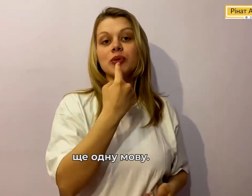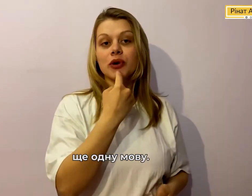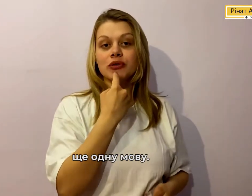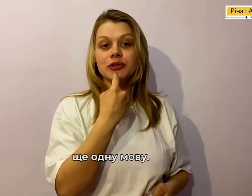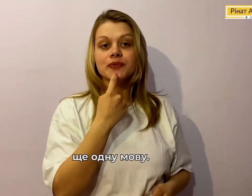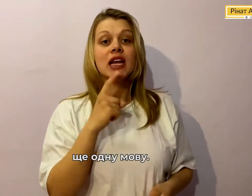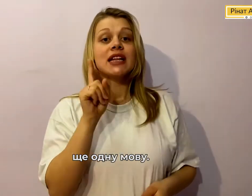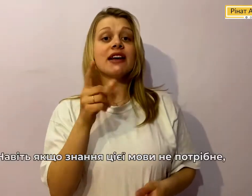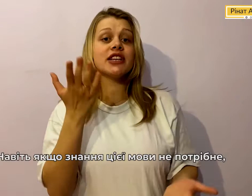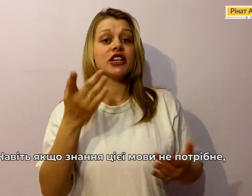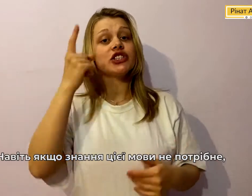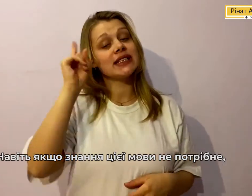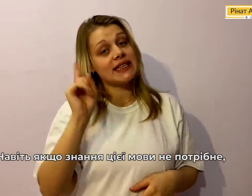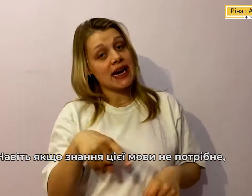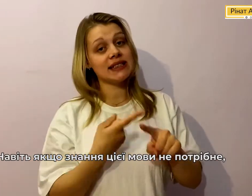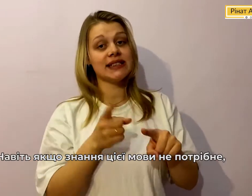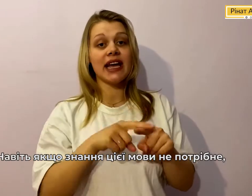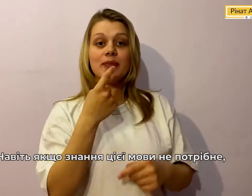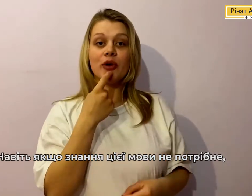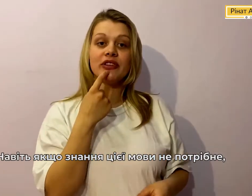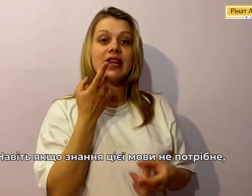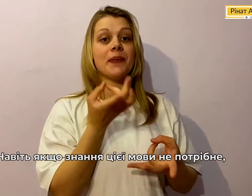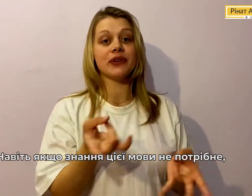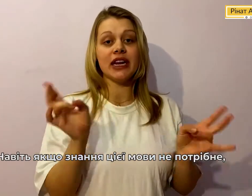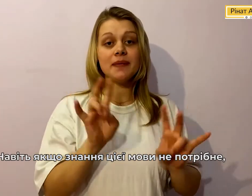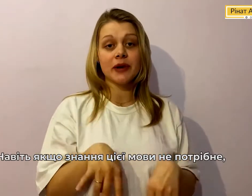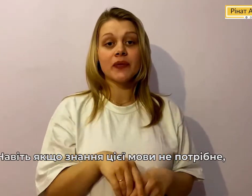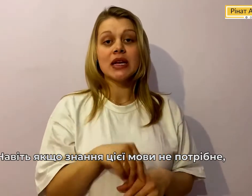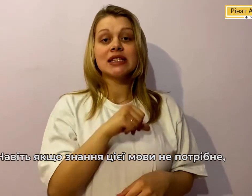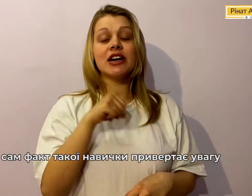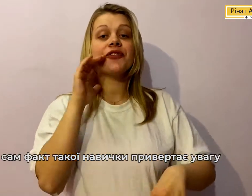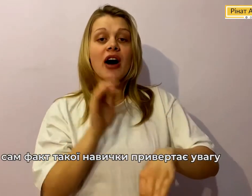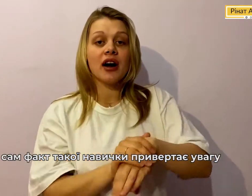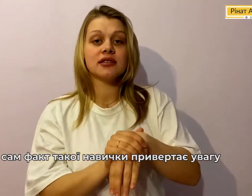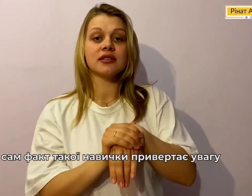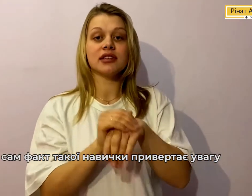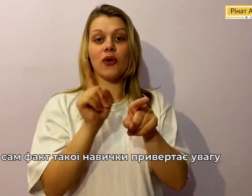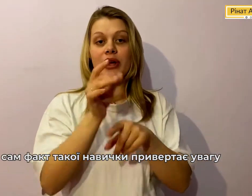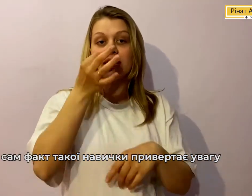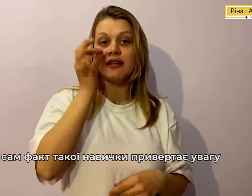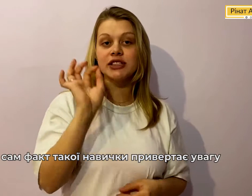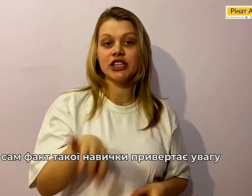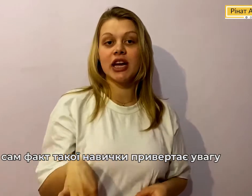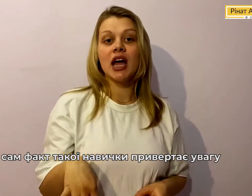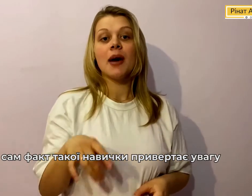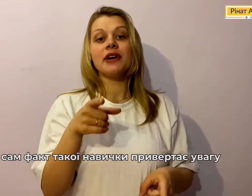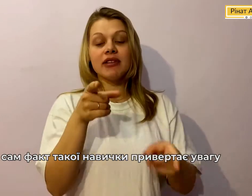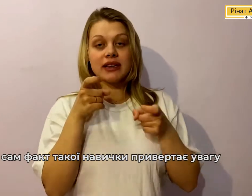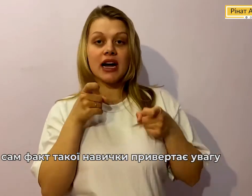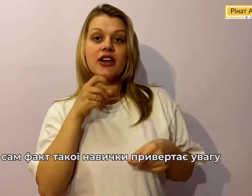мову Навіть якщо знання цієї мови Не потрібно Сам факт Такої навички Привертає